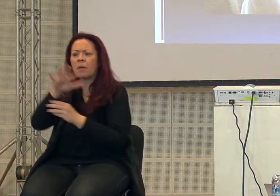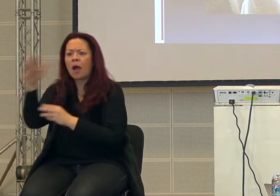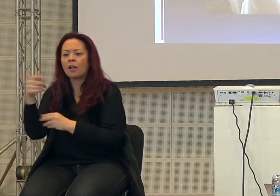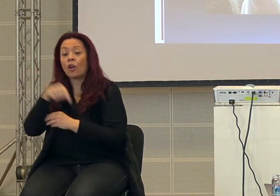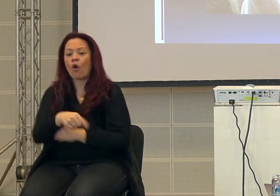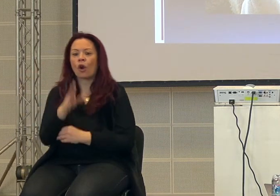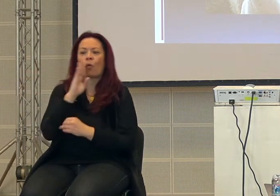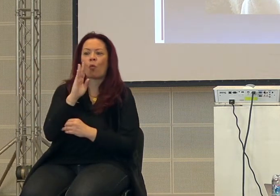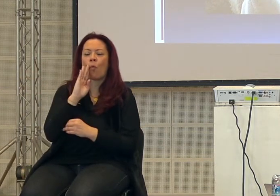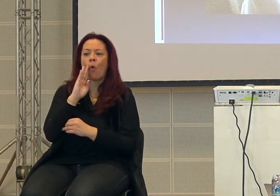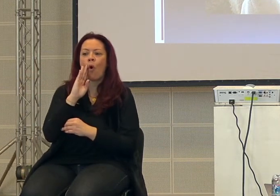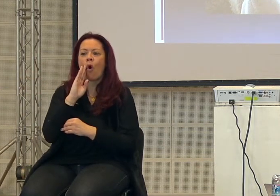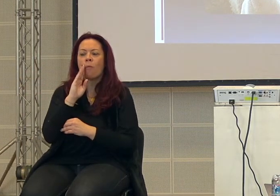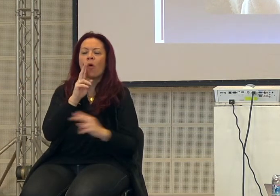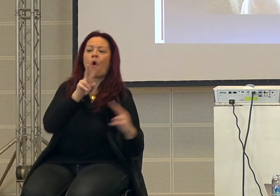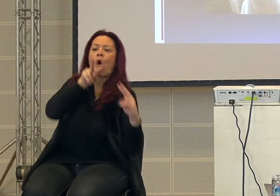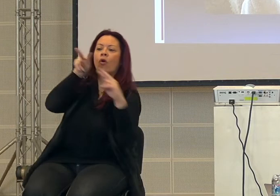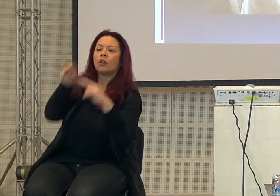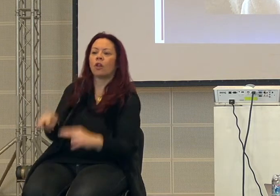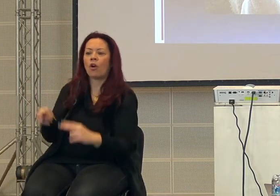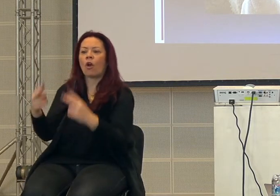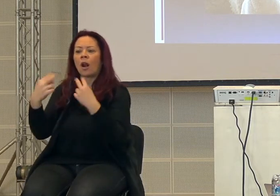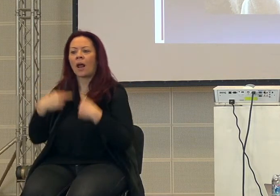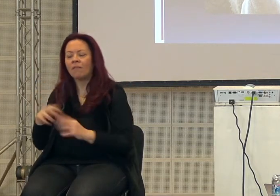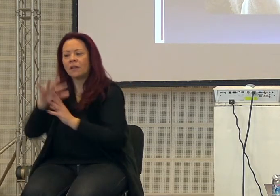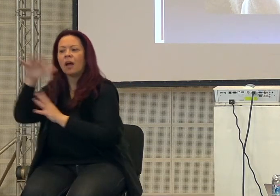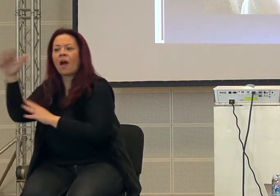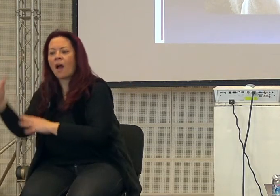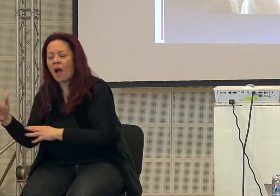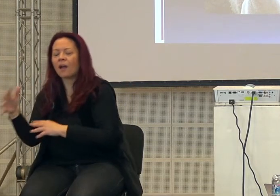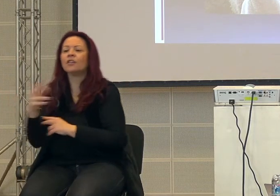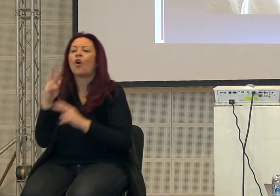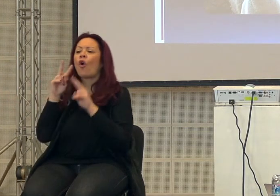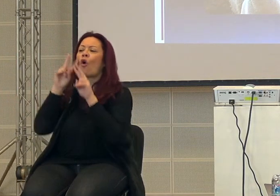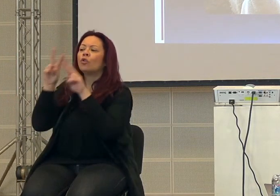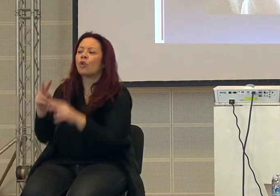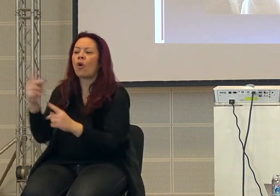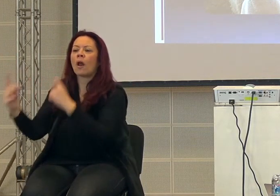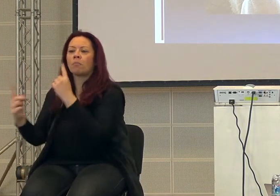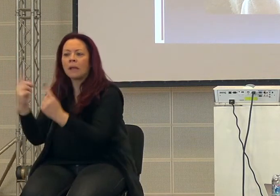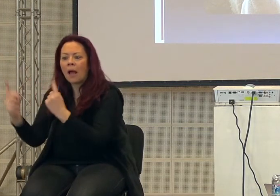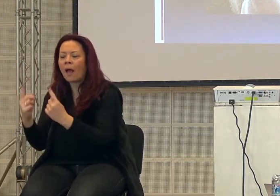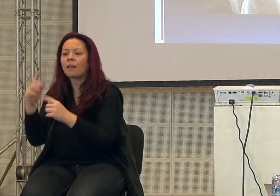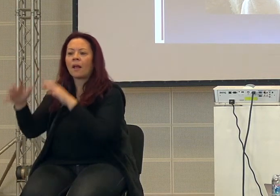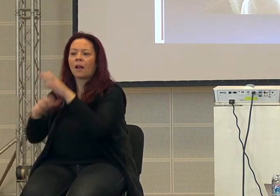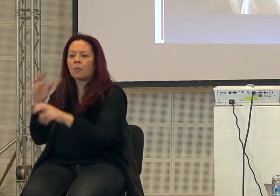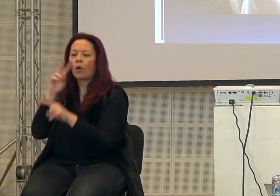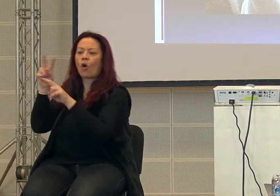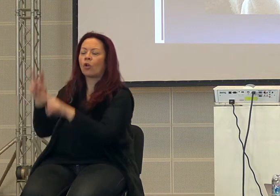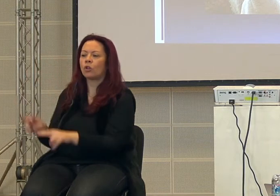Adesso l'uomo controlla la vita degli altri, controlla la vita delle piante e controlla la vita degli animali.